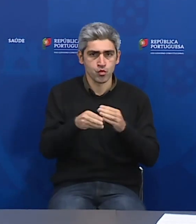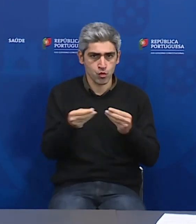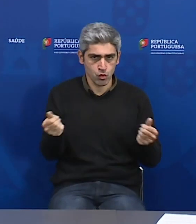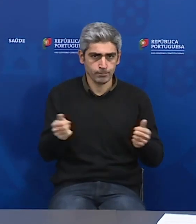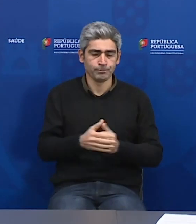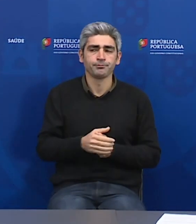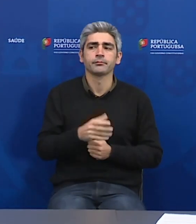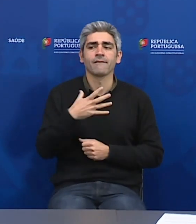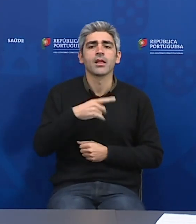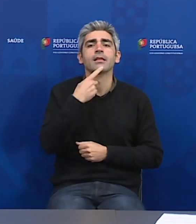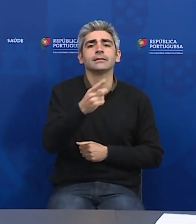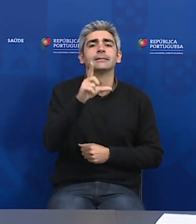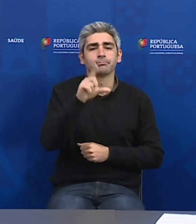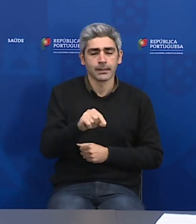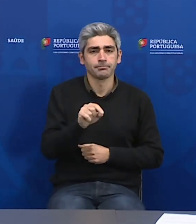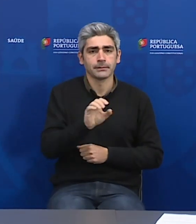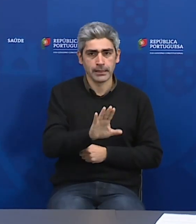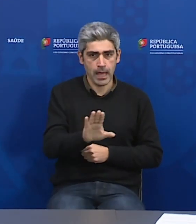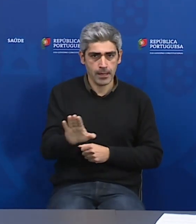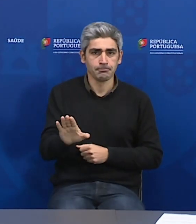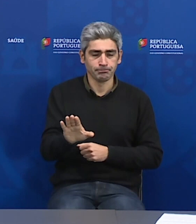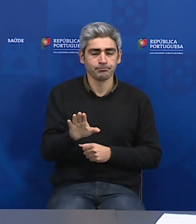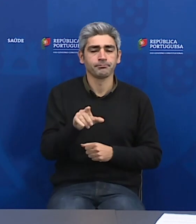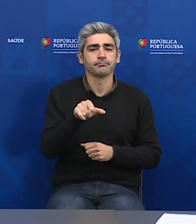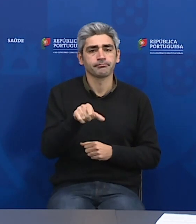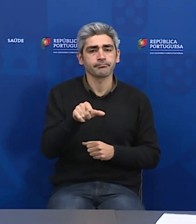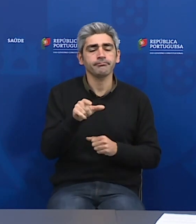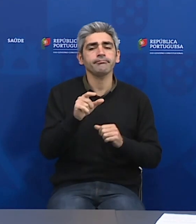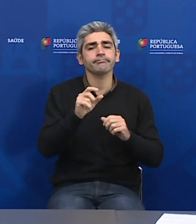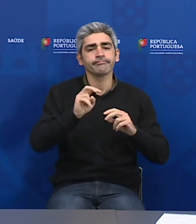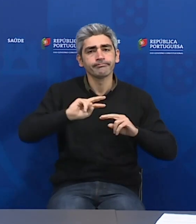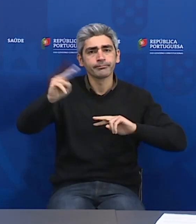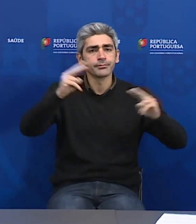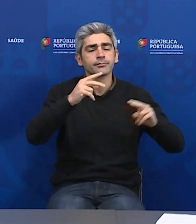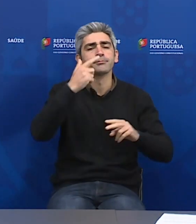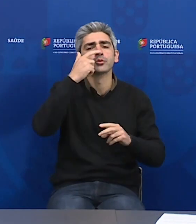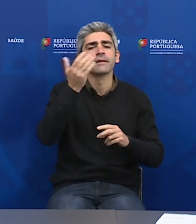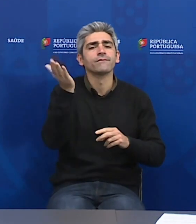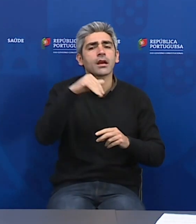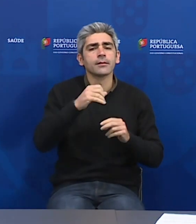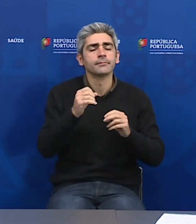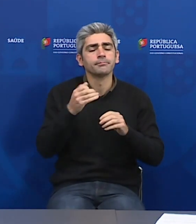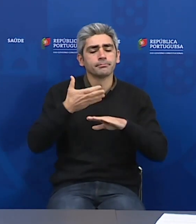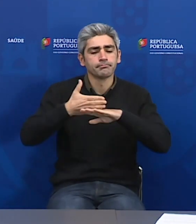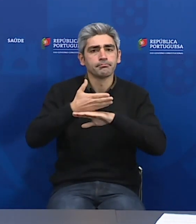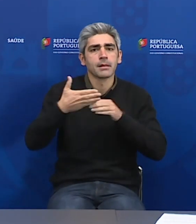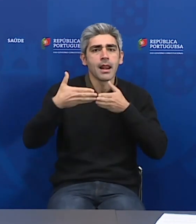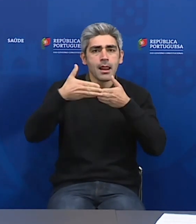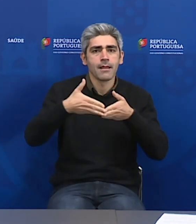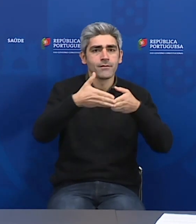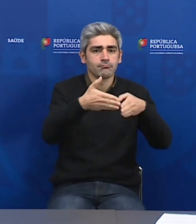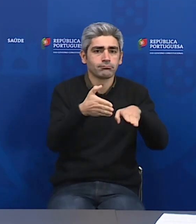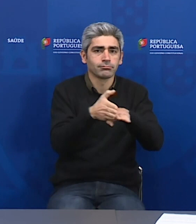Direi também que está em curso a operação de repatriamento dos passageiros do navio que se encontra